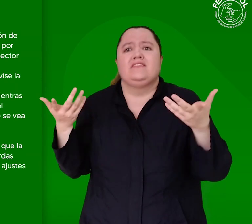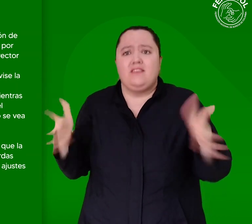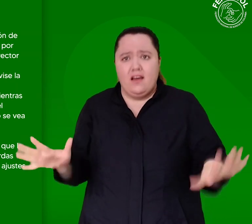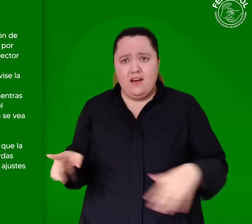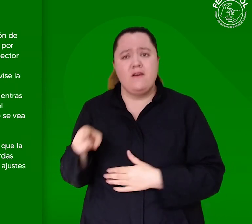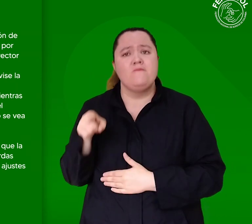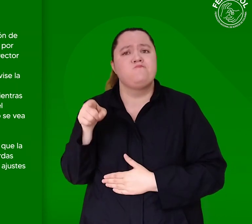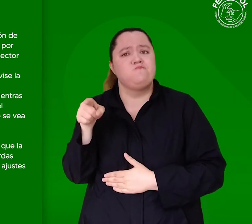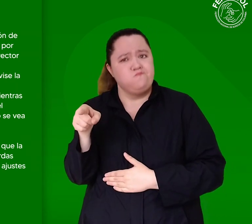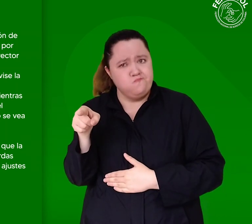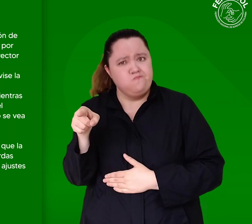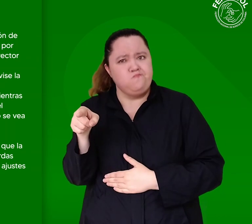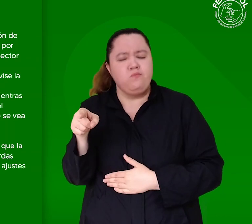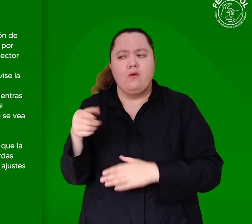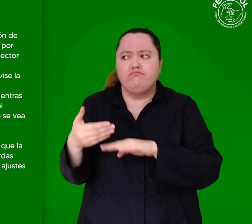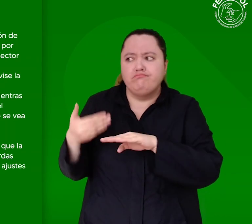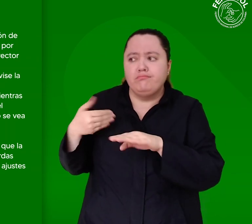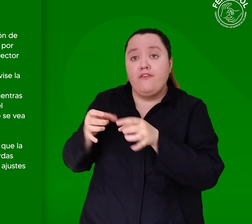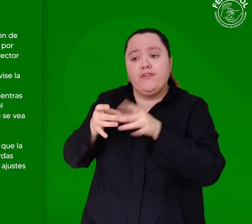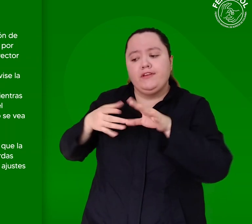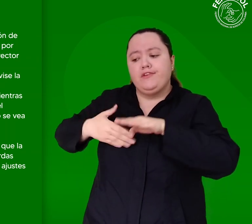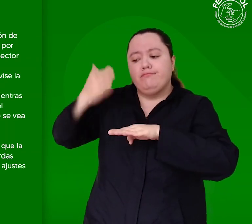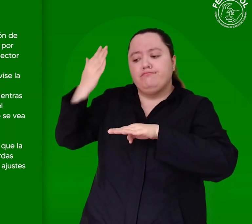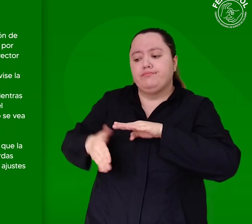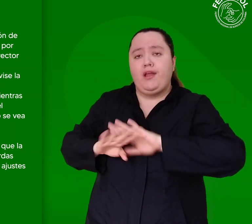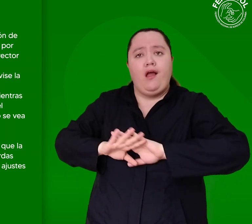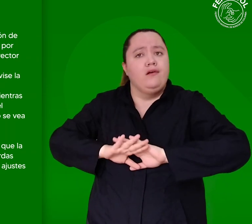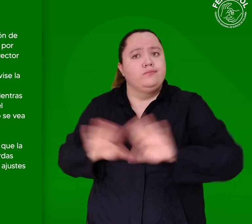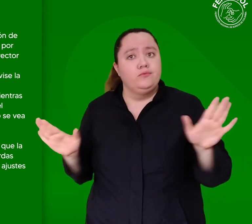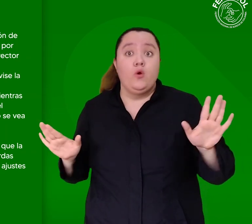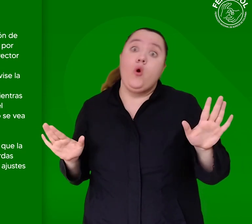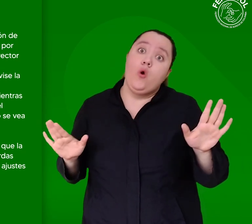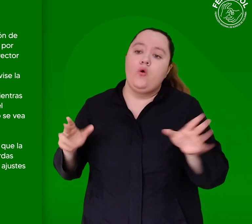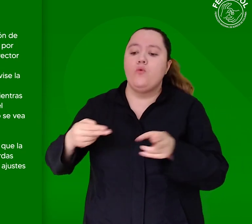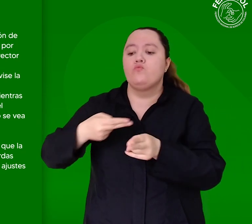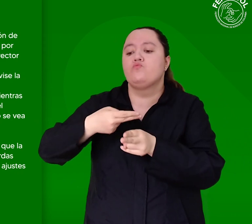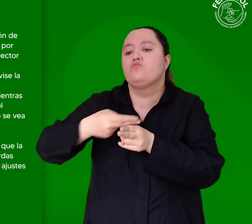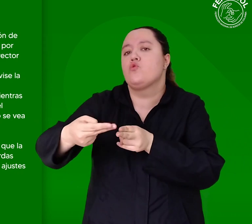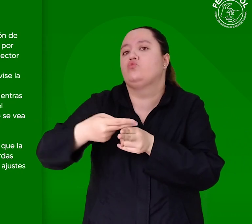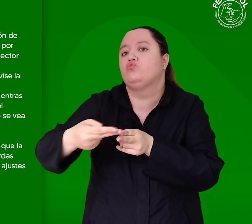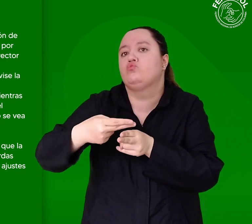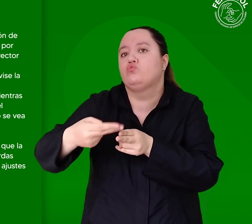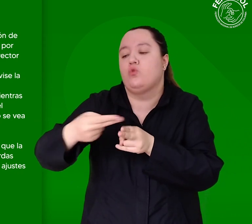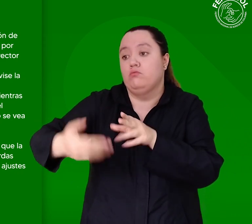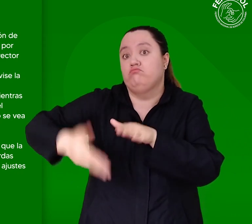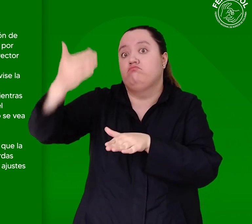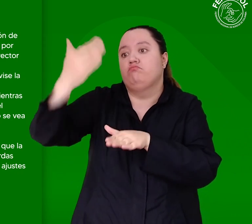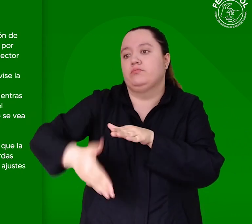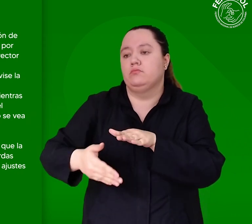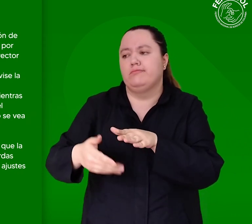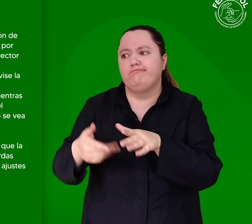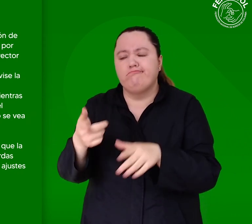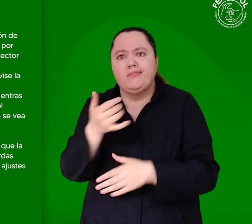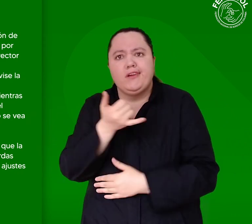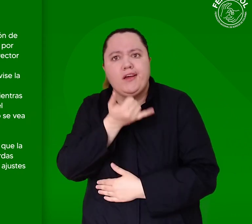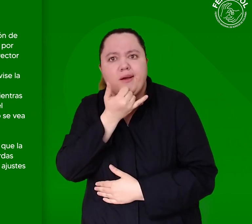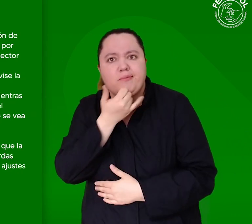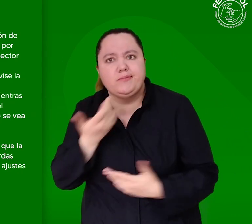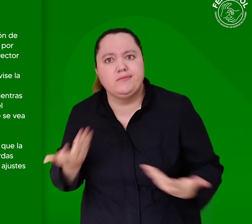se han vencido o están por vencerse? En ese sentido, se le solicitó al director de Tránsito y Transporte del Ministerio de